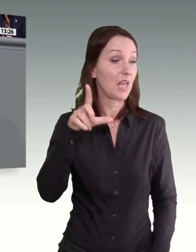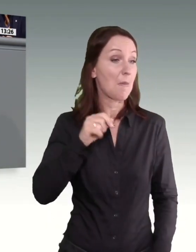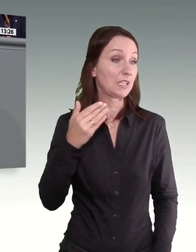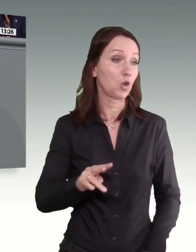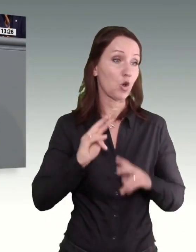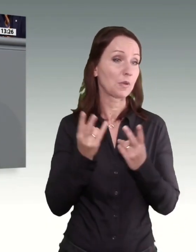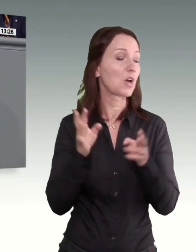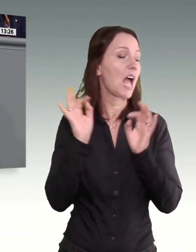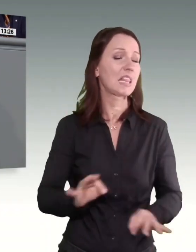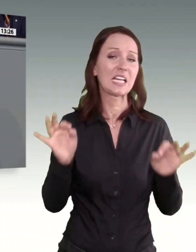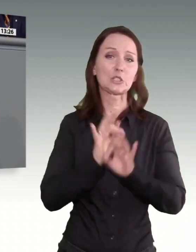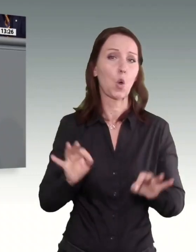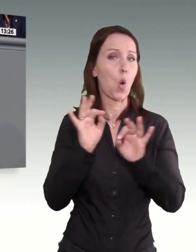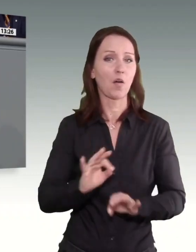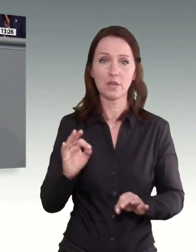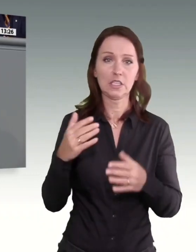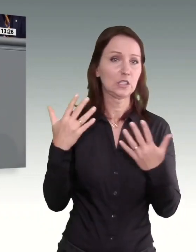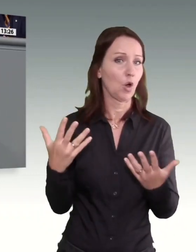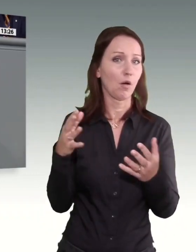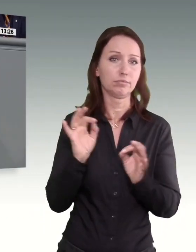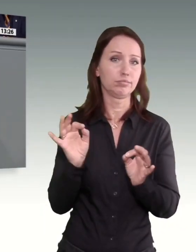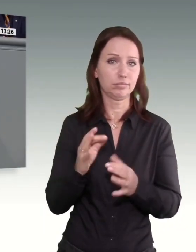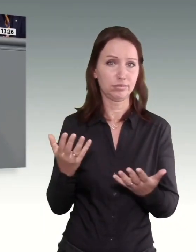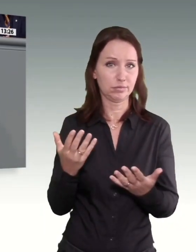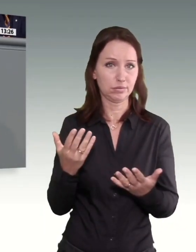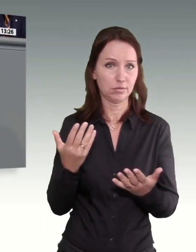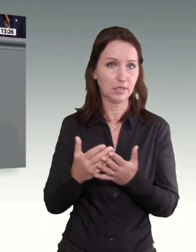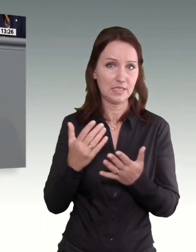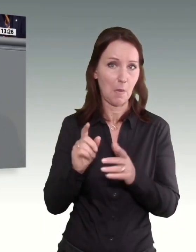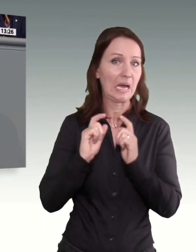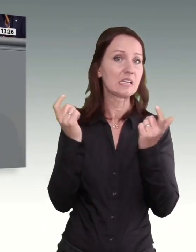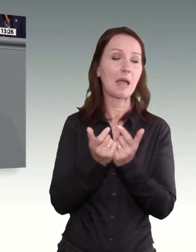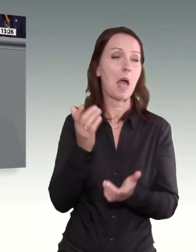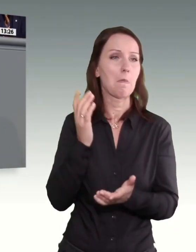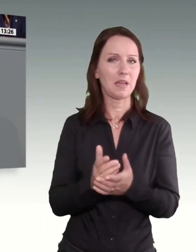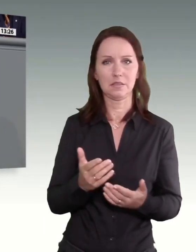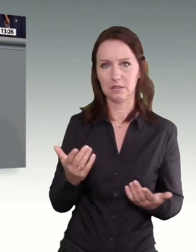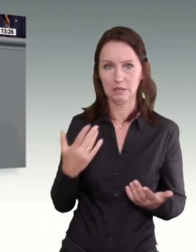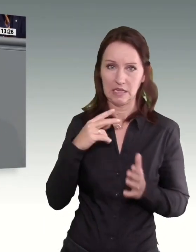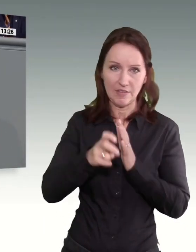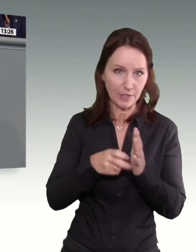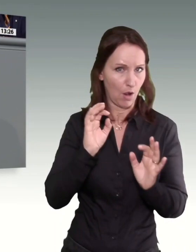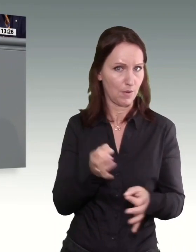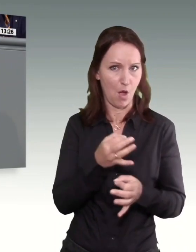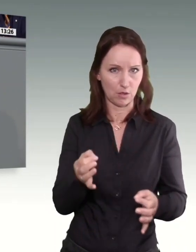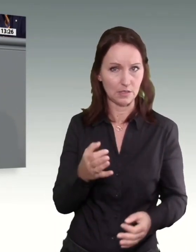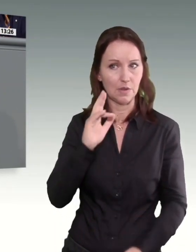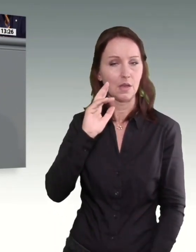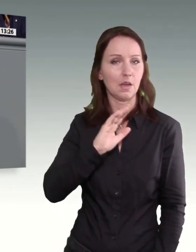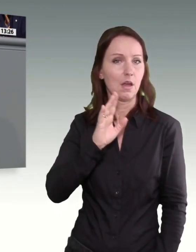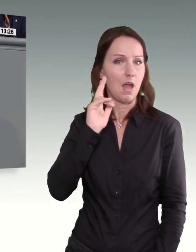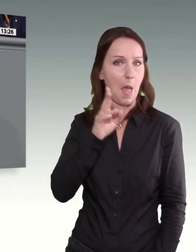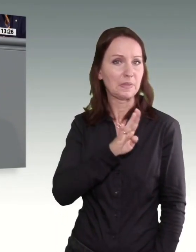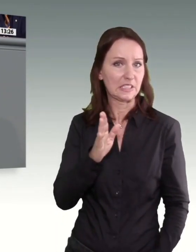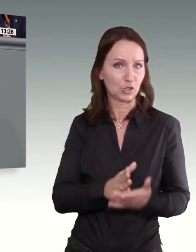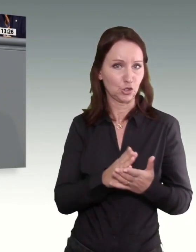Gremium sei um Ende. brauche es nicht wiederholen. Frank, du hast das bereits dazu ausgeführt. Was ist das, bitte schön, für eine Botschaft an den Mittelstand